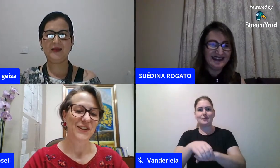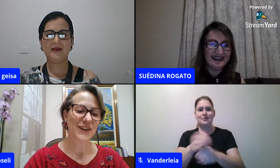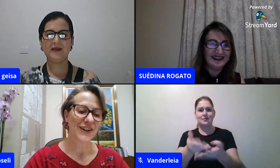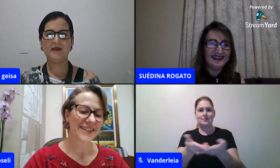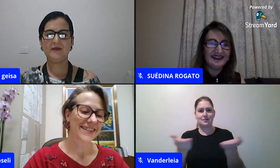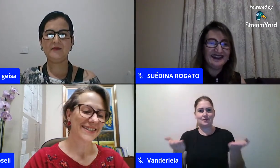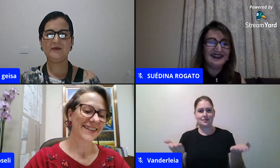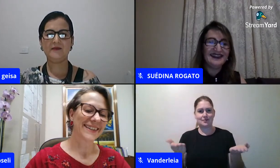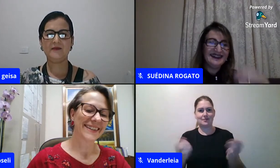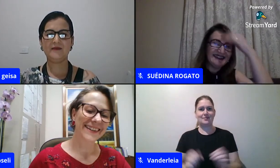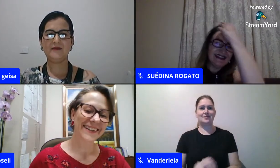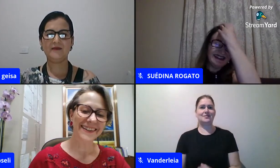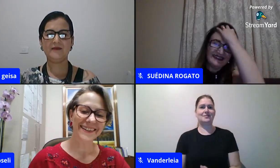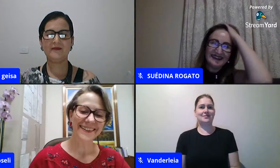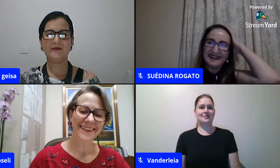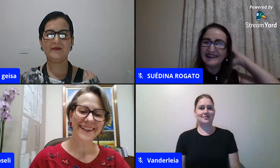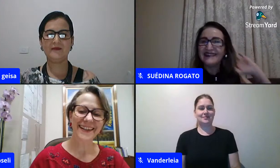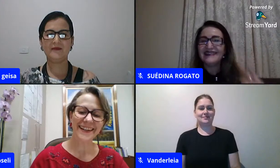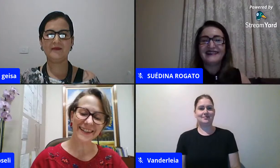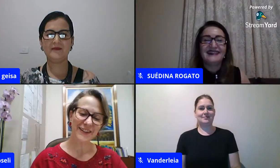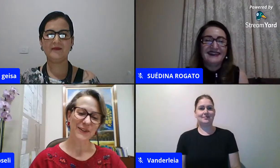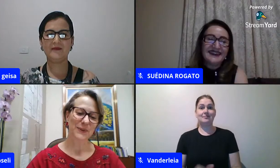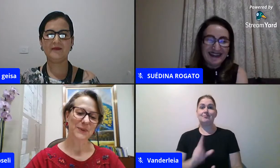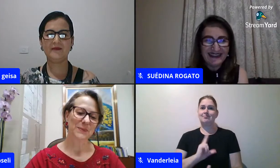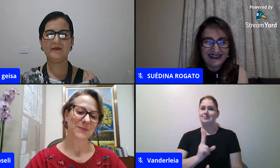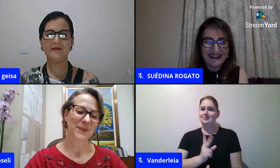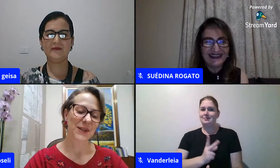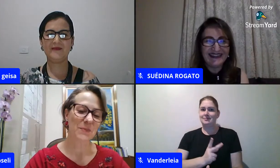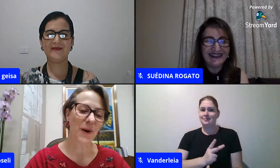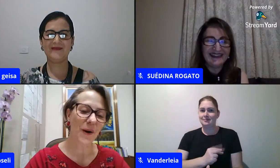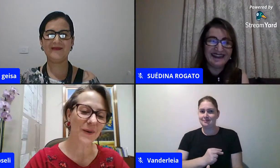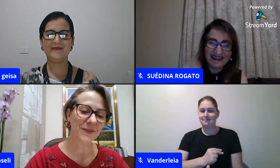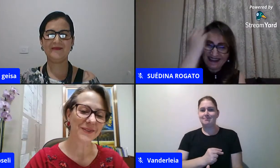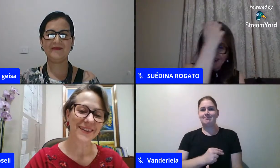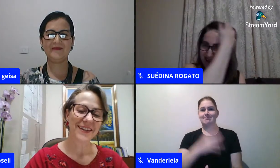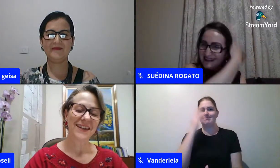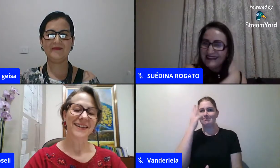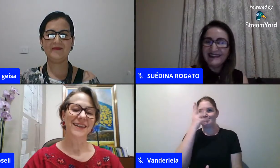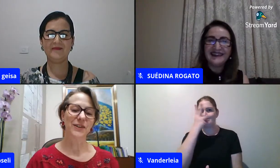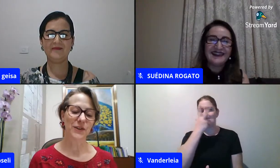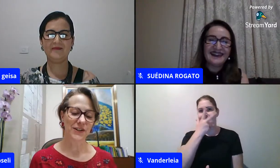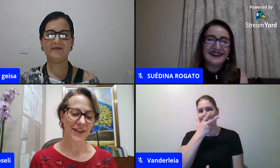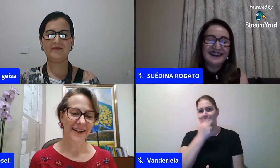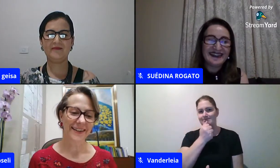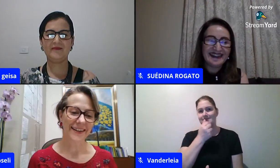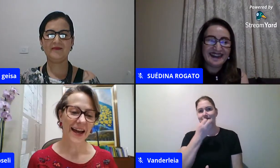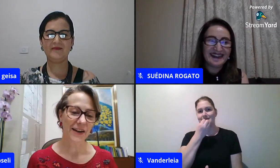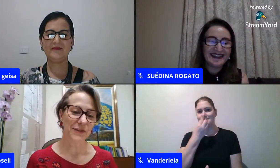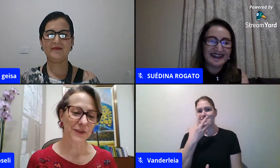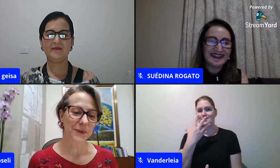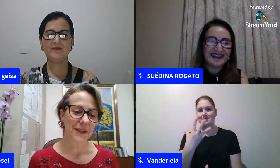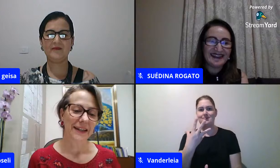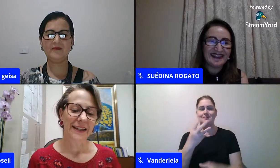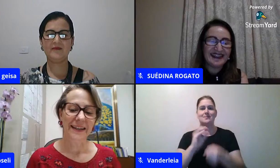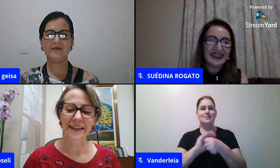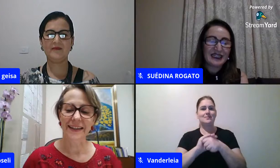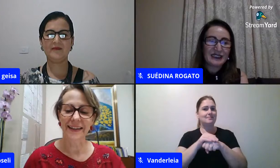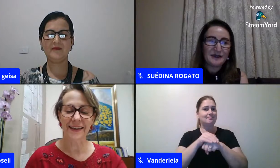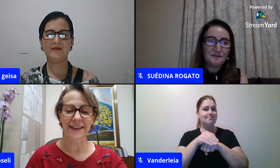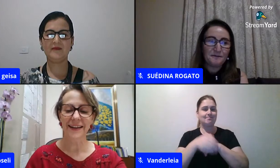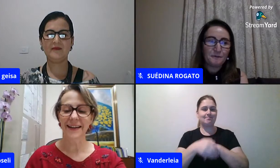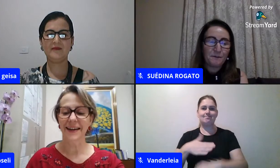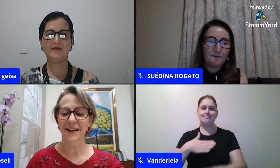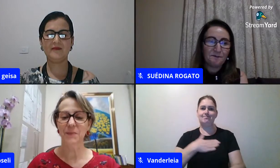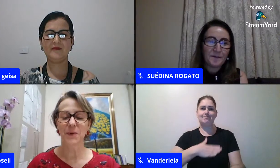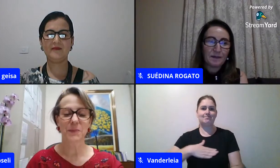nossa que lindo que bom que noite agradável e